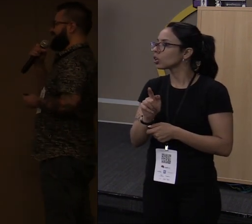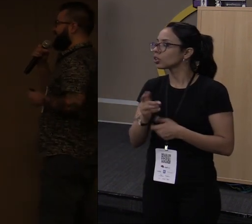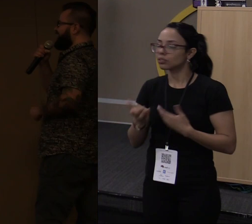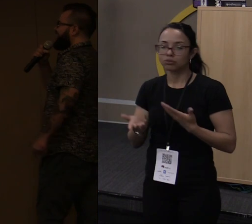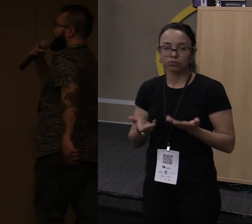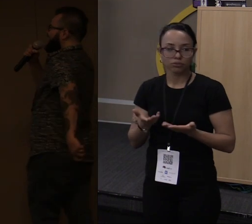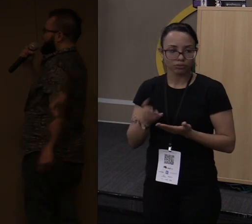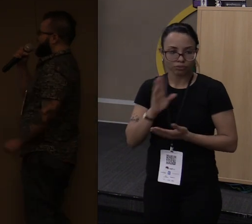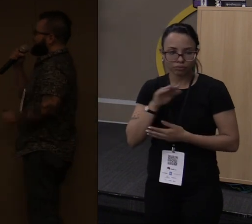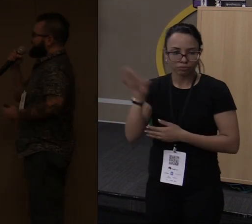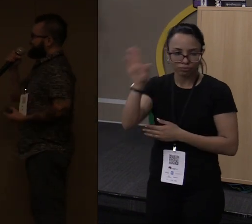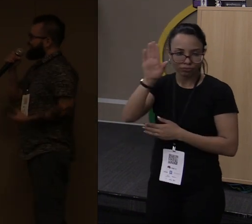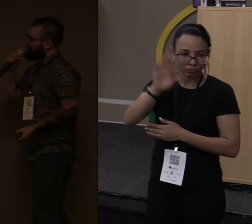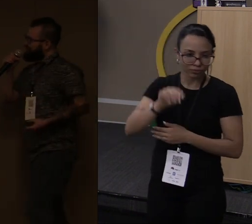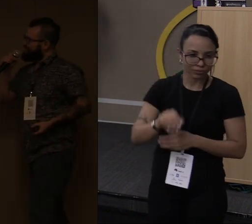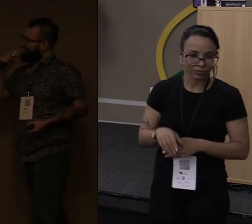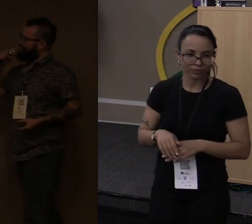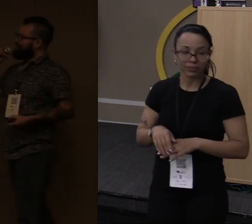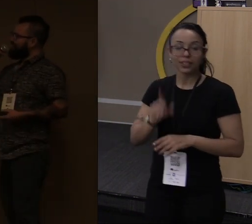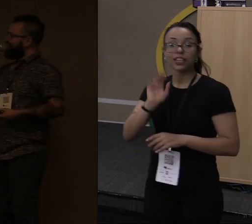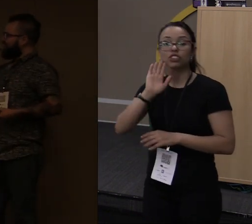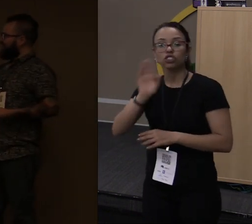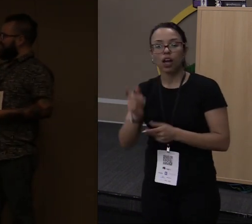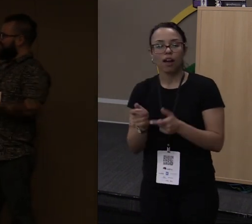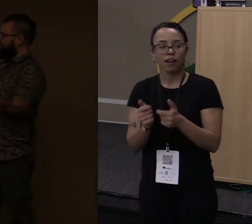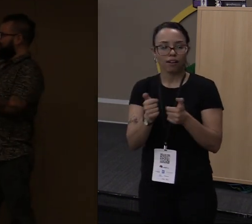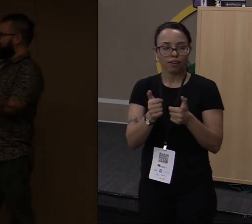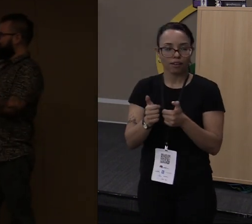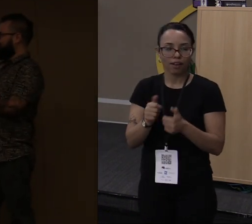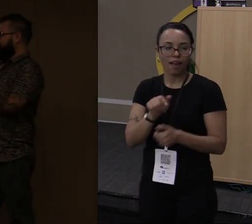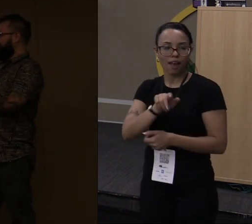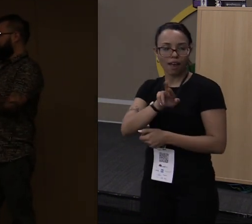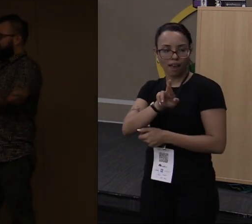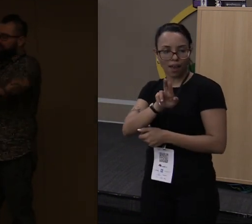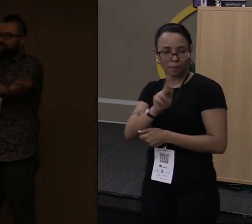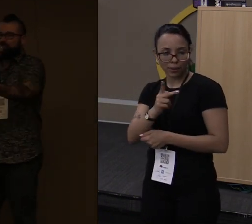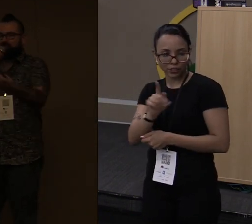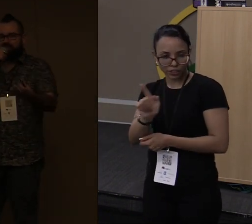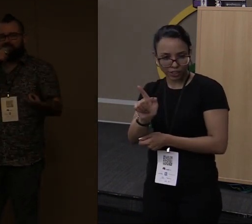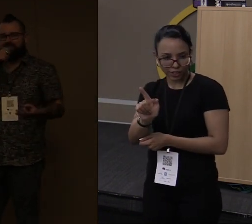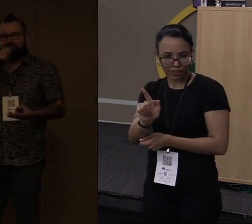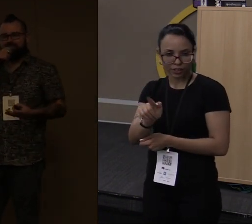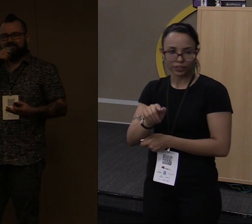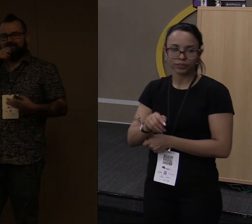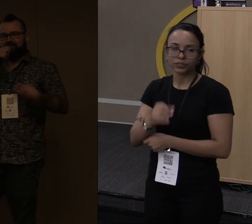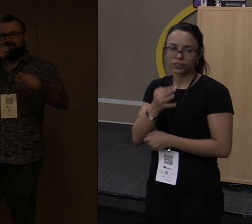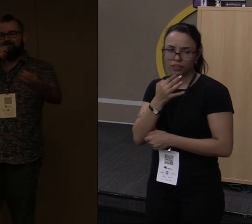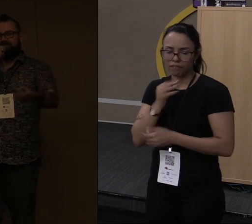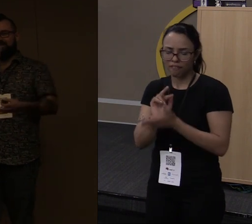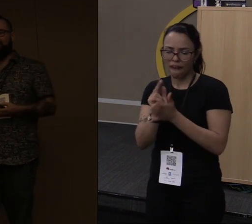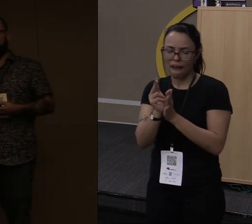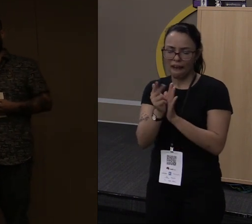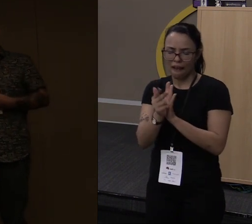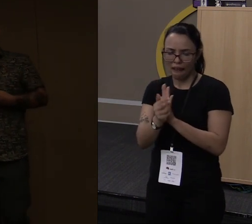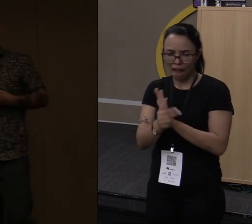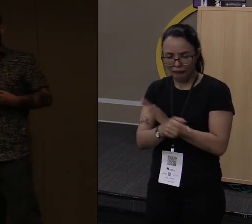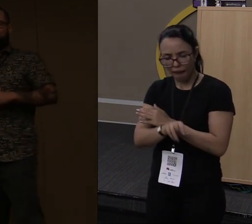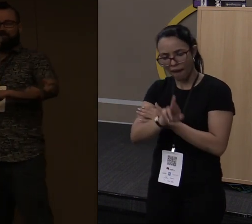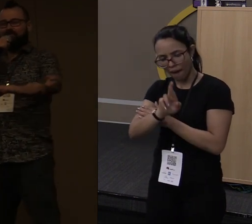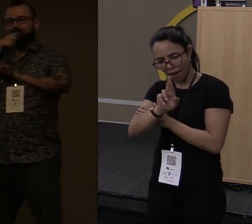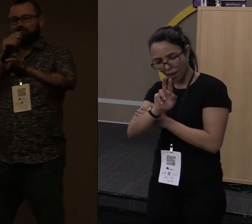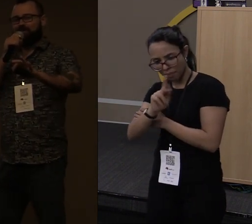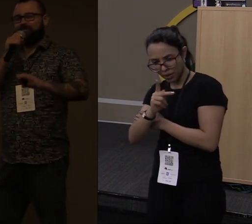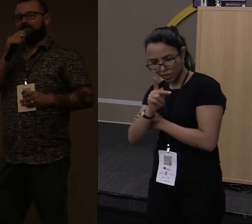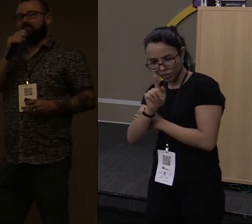Beleza, então, para quem já jogou RPG, talvez, tem vários tipos de RPG. Podem me xingar se eu estiver falando